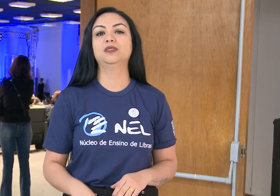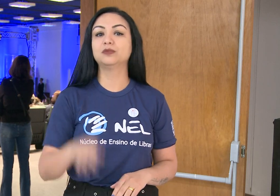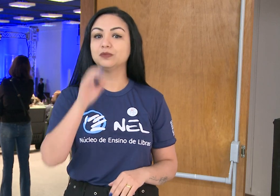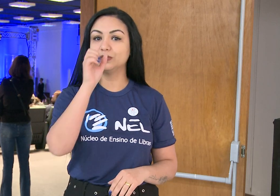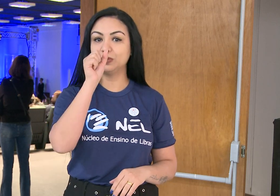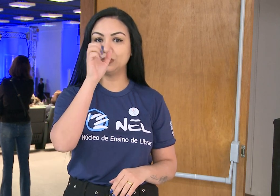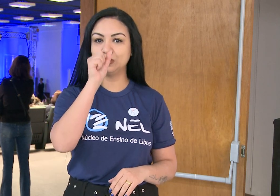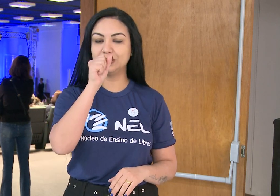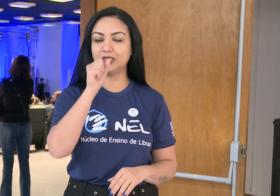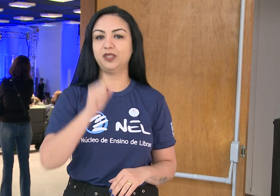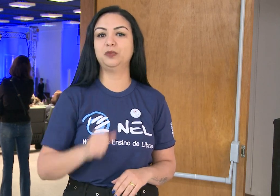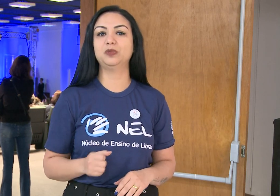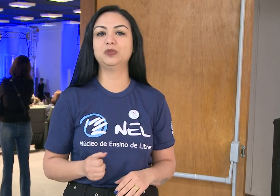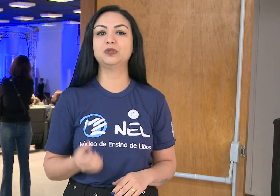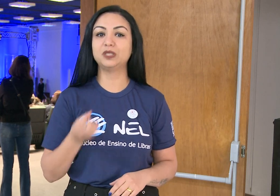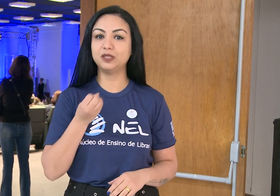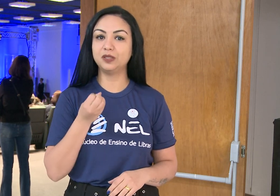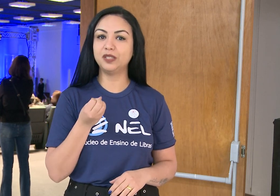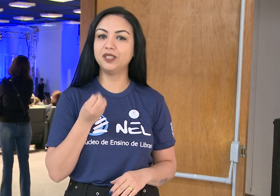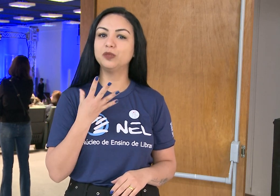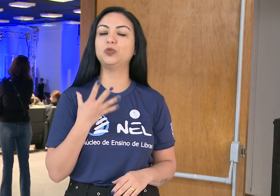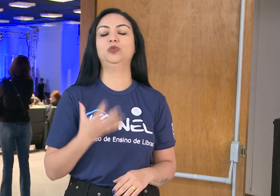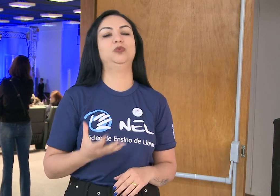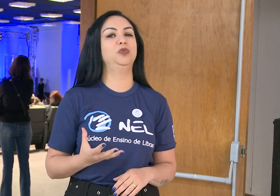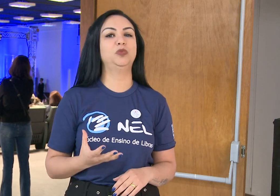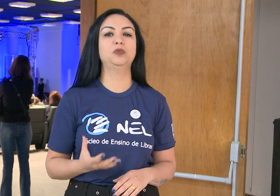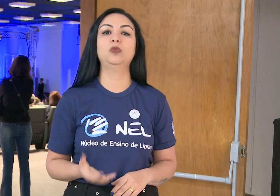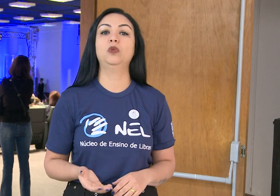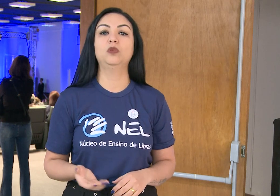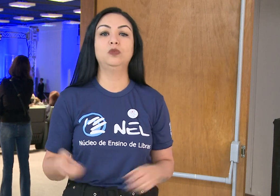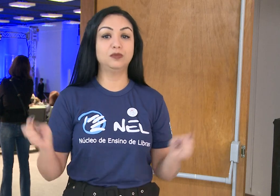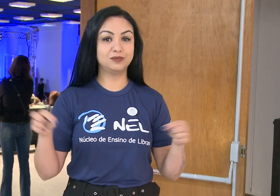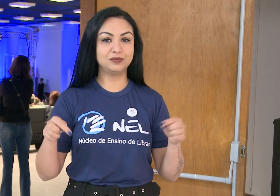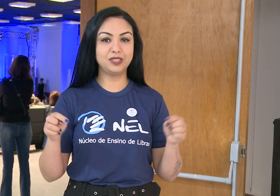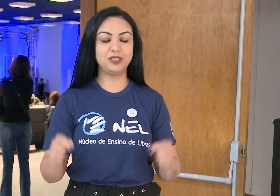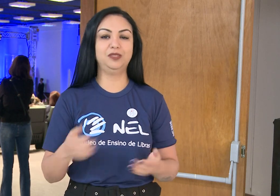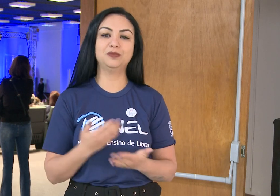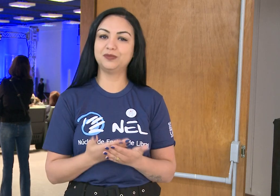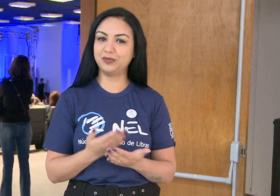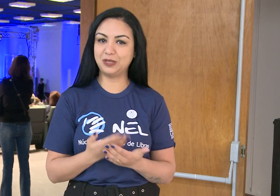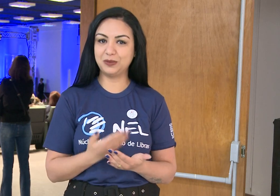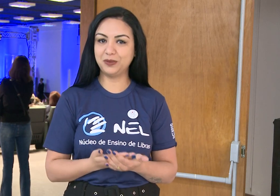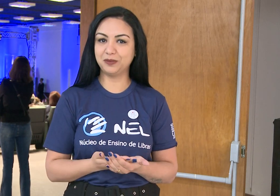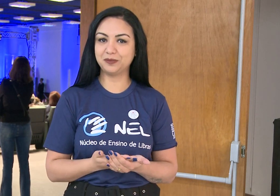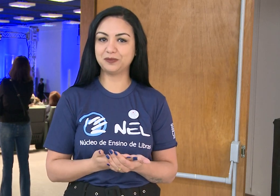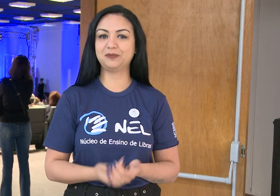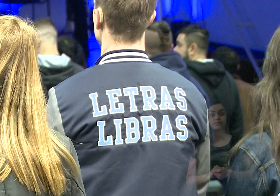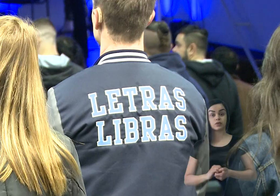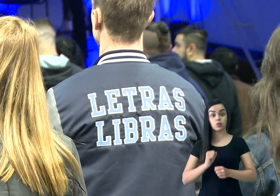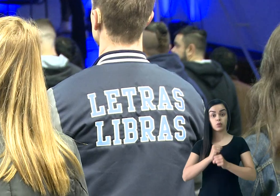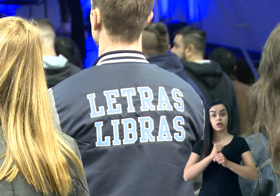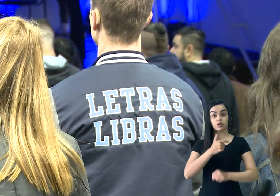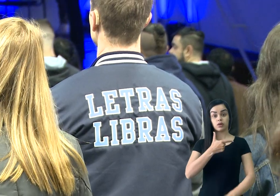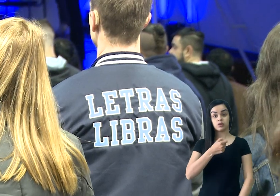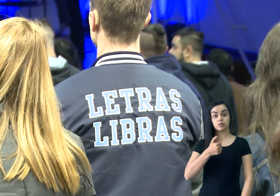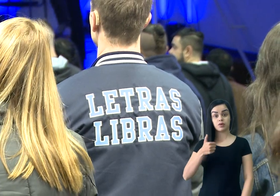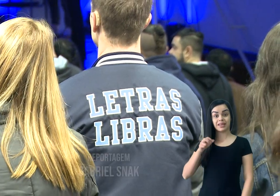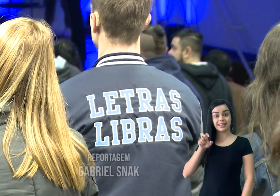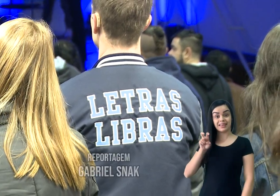Aos sábados, é uma interação muito boa esse aprendizado e esse estudo. E desde 2015,